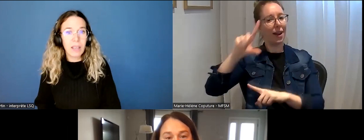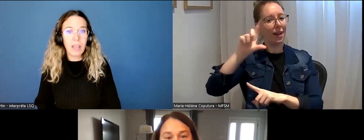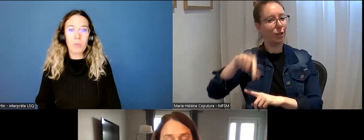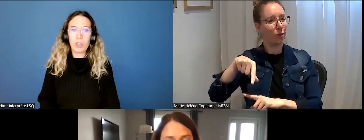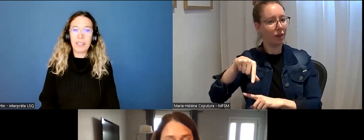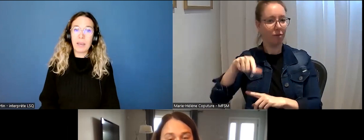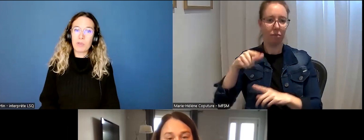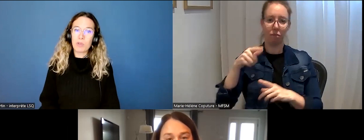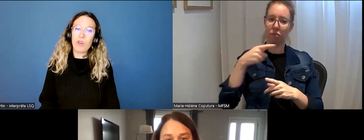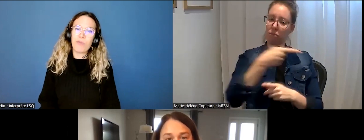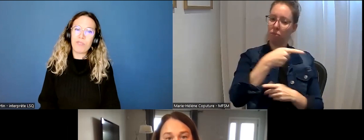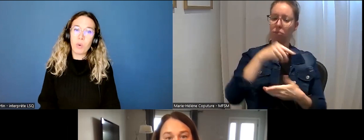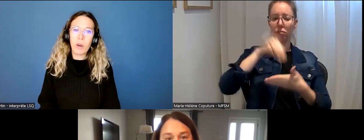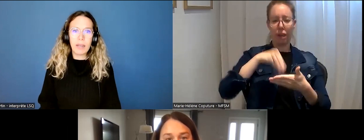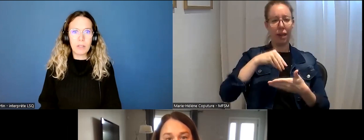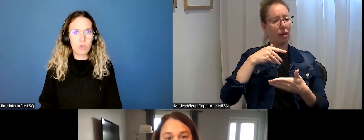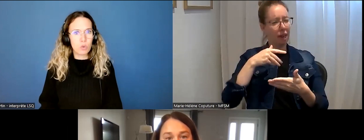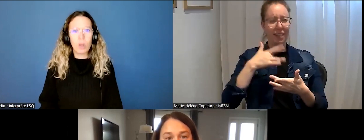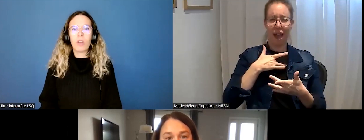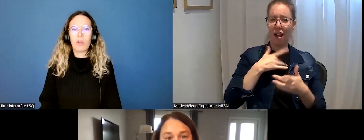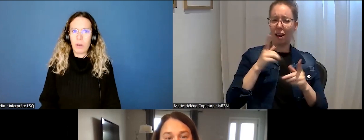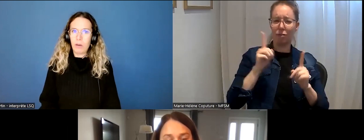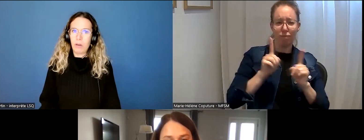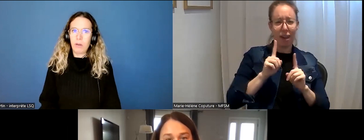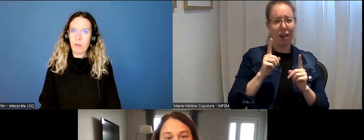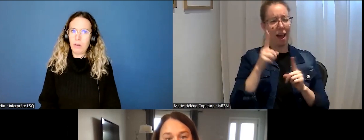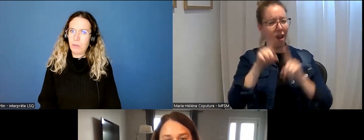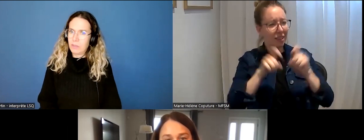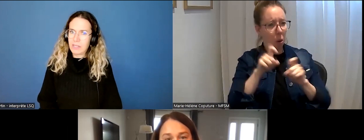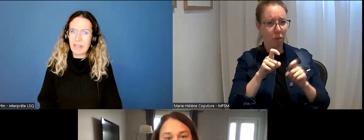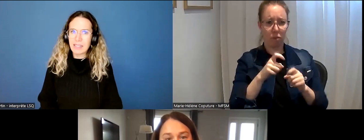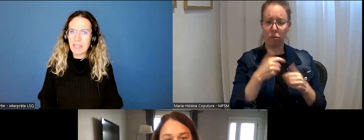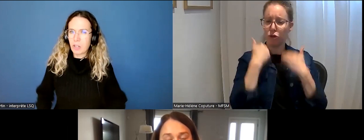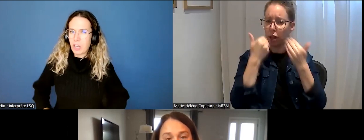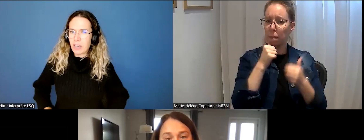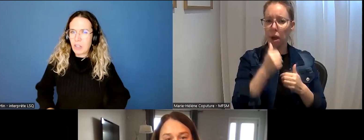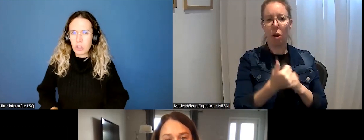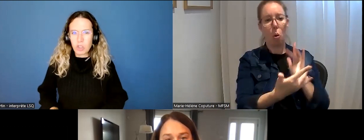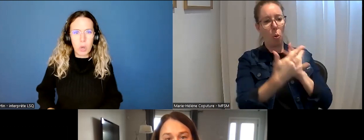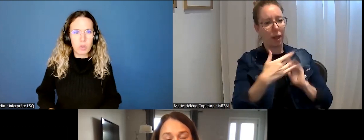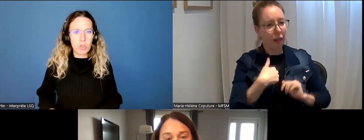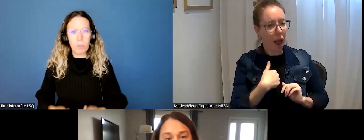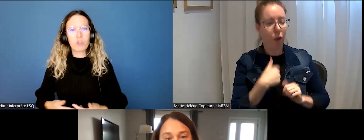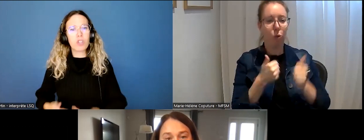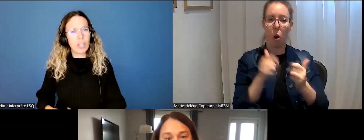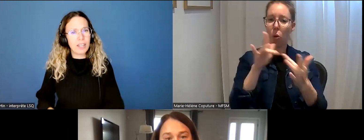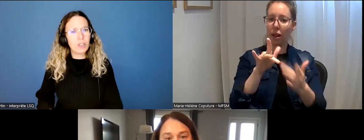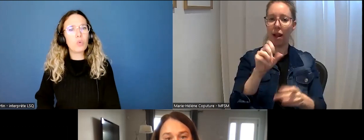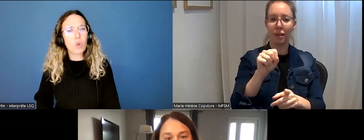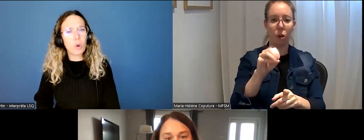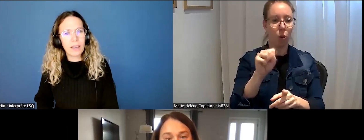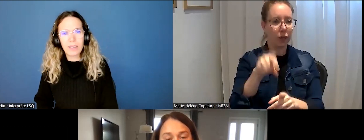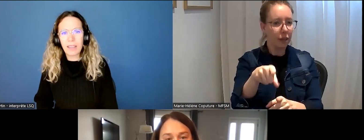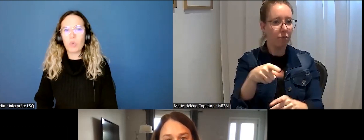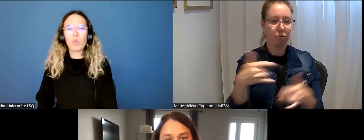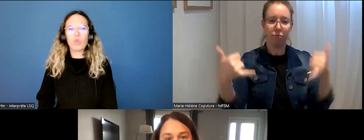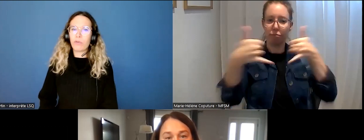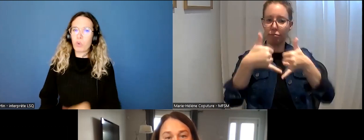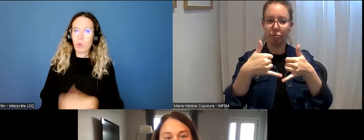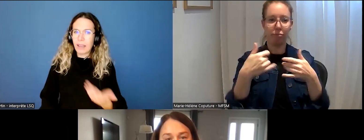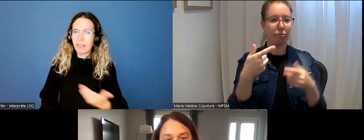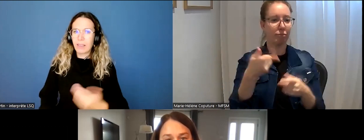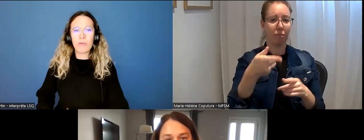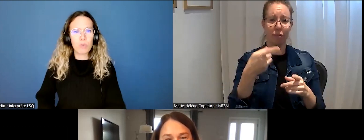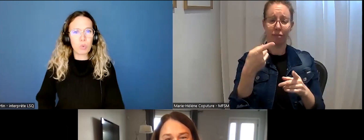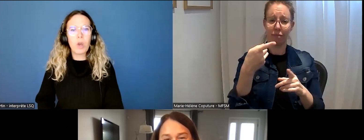adapté. Puis, il y des capsules vidéo en LSQ. Si elles sentent qu'il quelque chose, de ne pas se gêner, de nous contacter ou